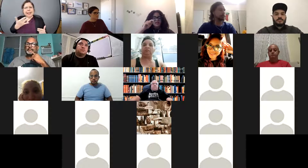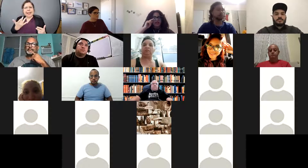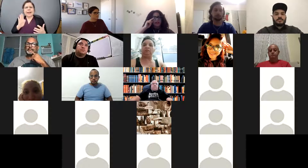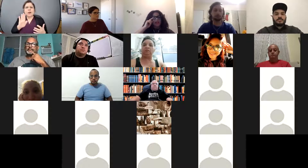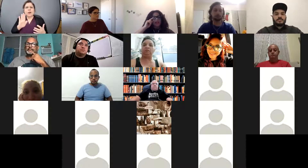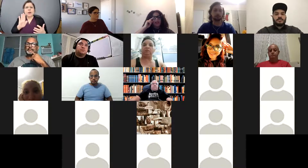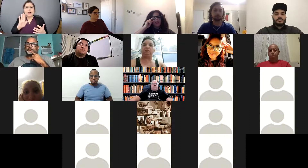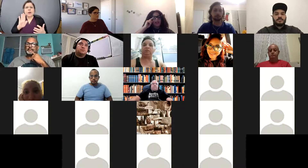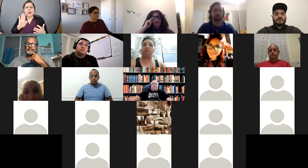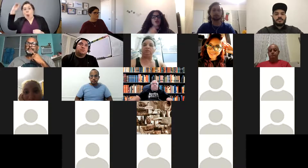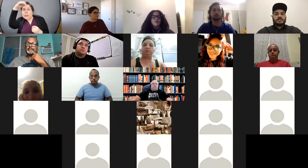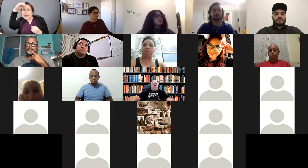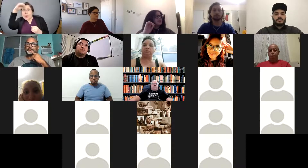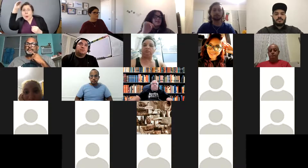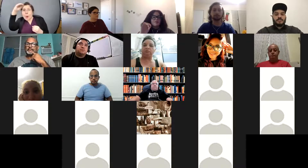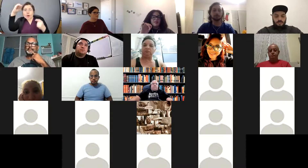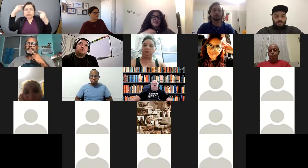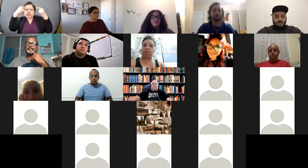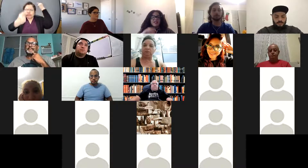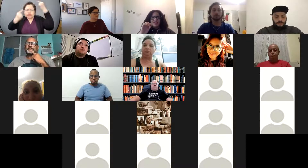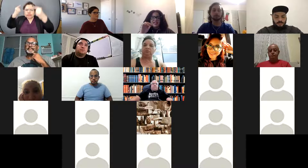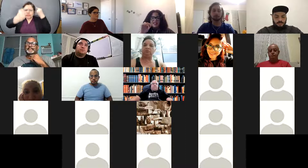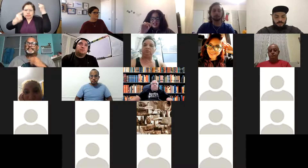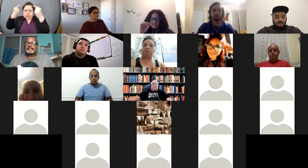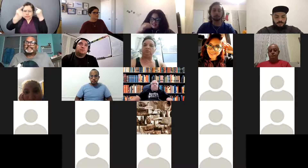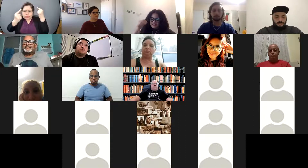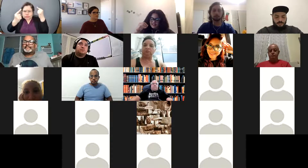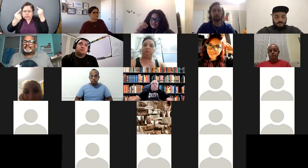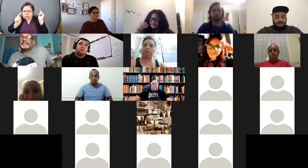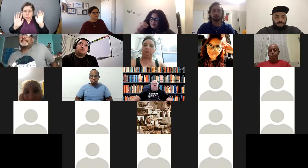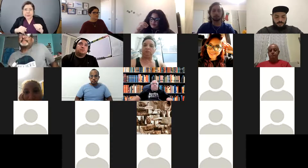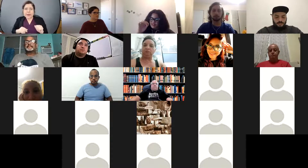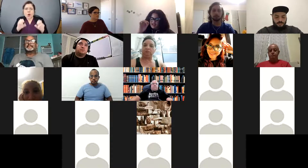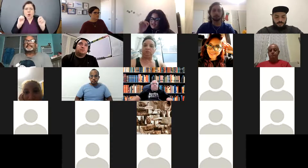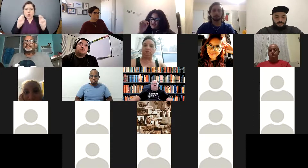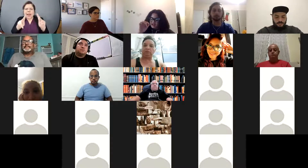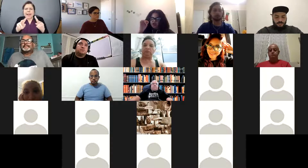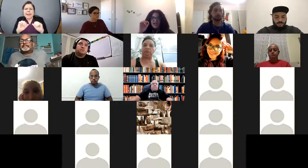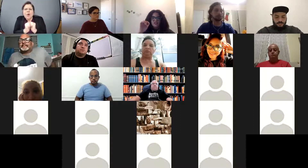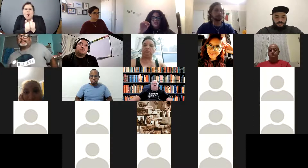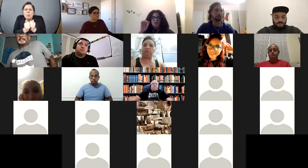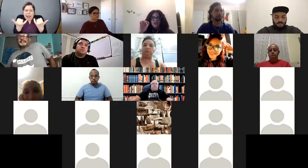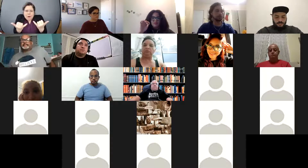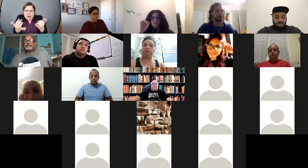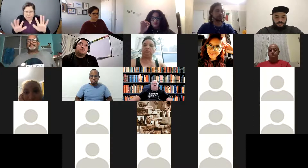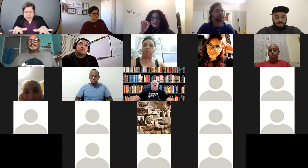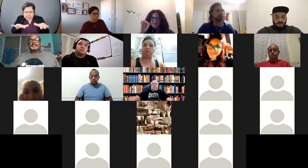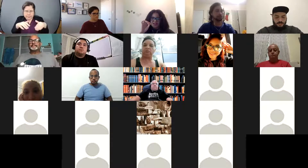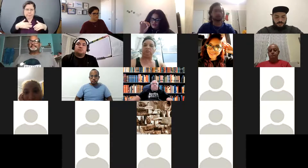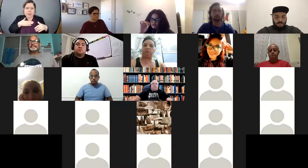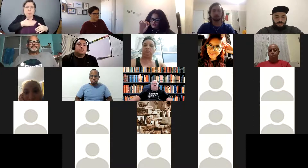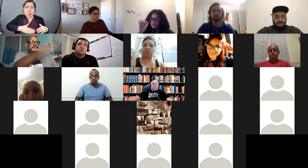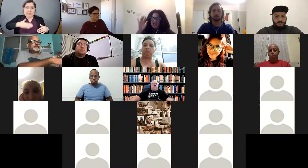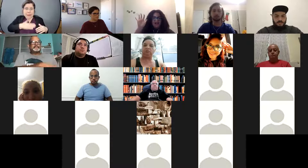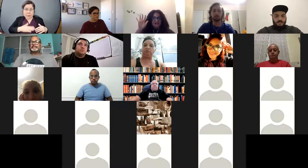le pedimos que por favor, a quien pueda, le dé, si quieren responder, le den al reaction, al botón de